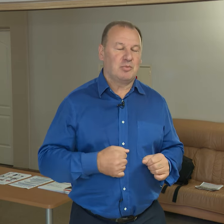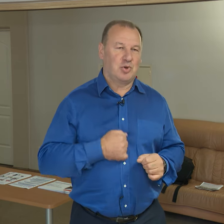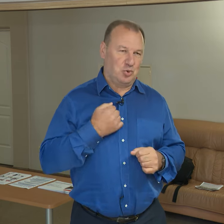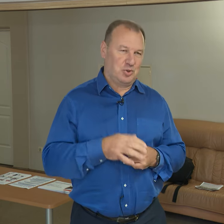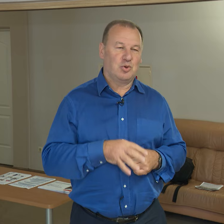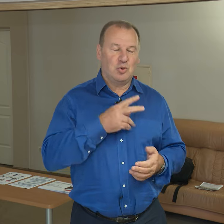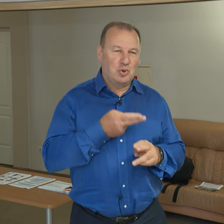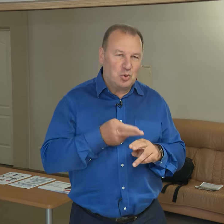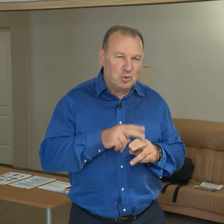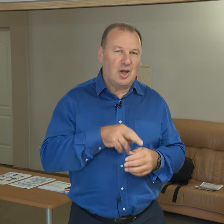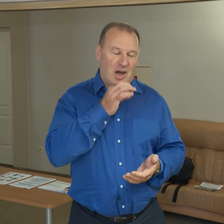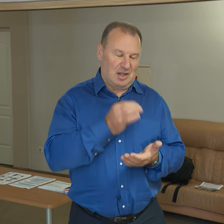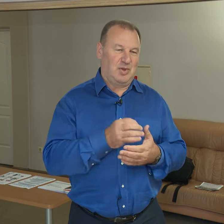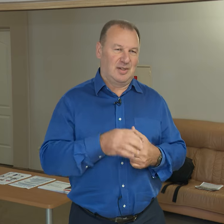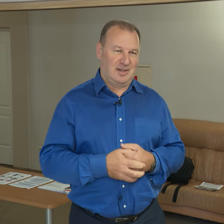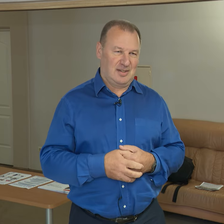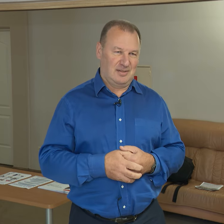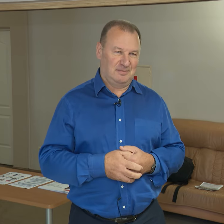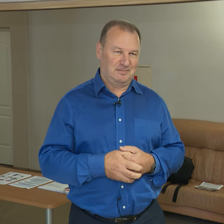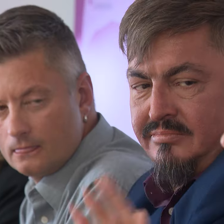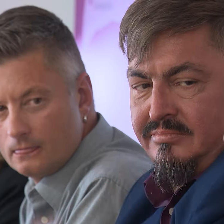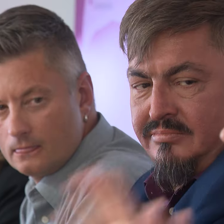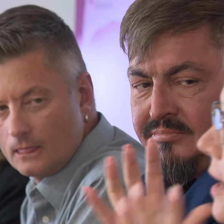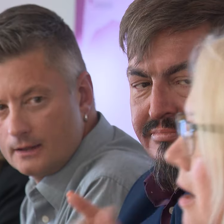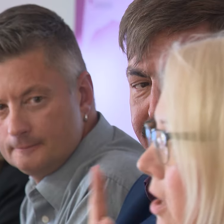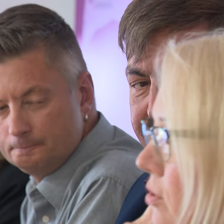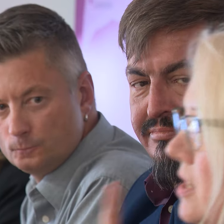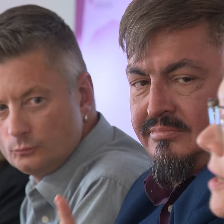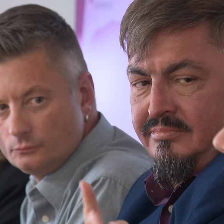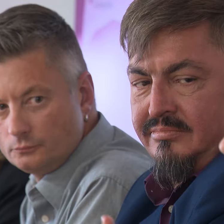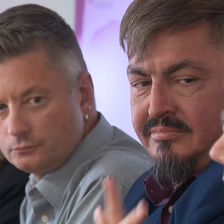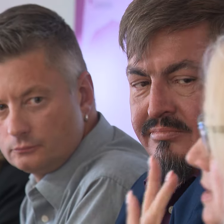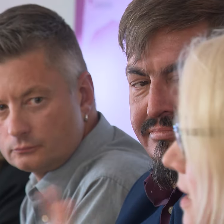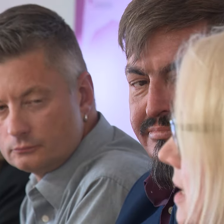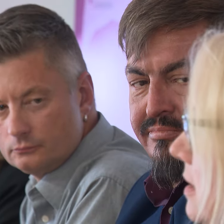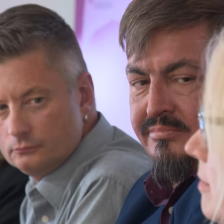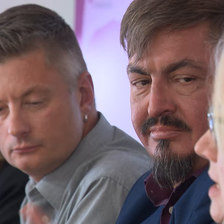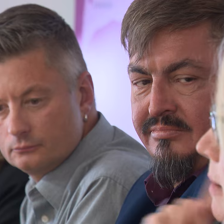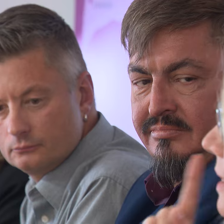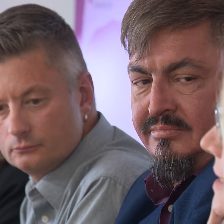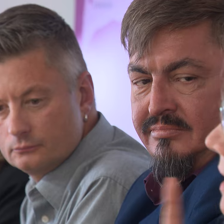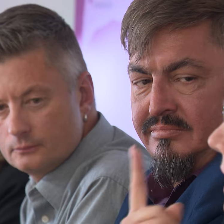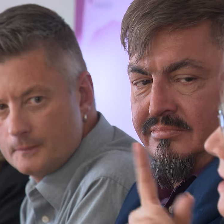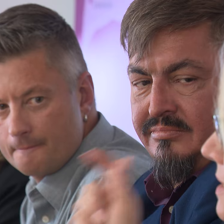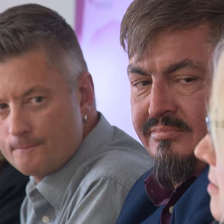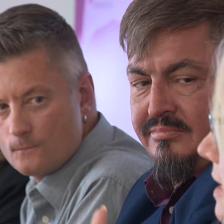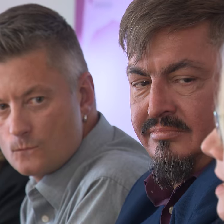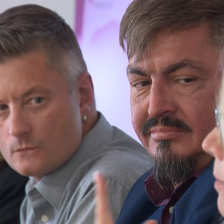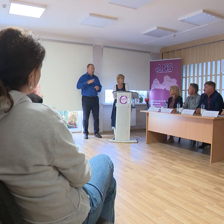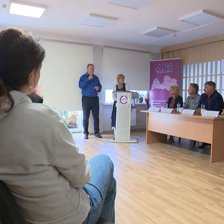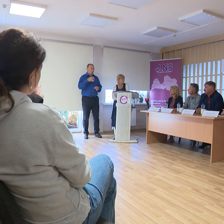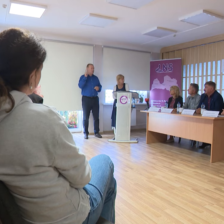tiešām grūts un atbildīgs. Taču tulku trūkums nav tikai Latvijas, bet ir visas pasaules